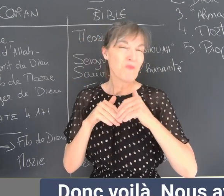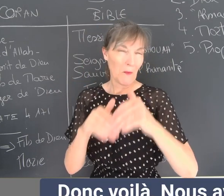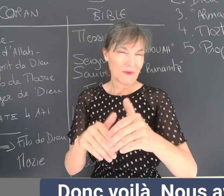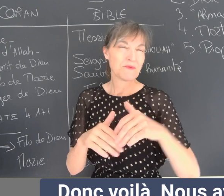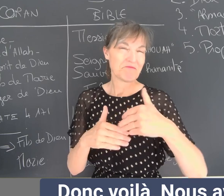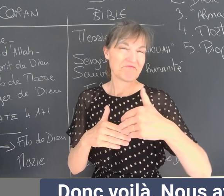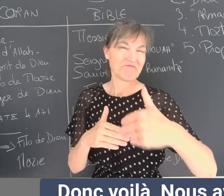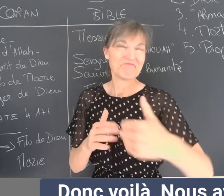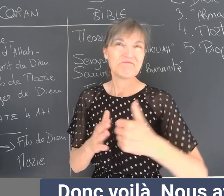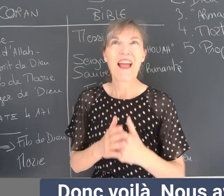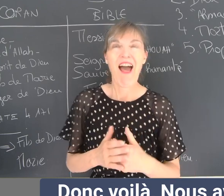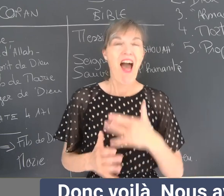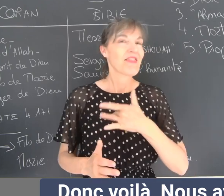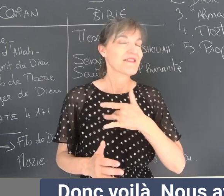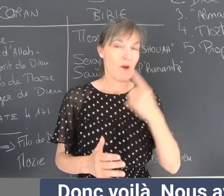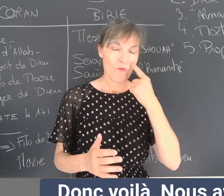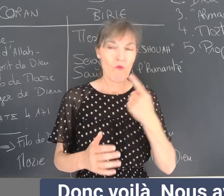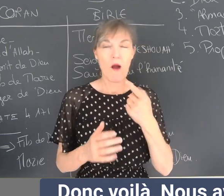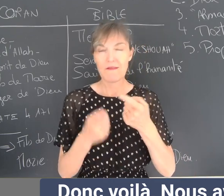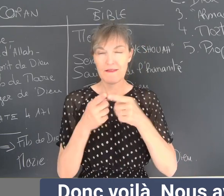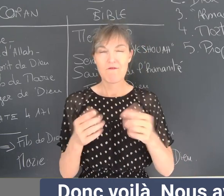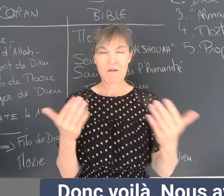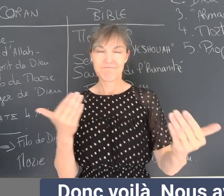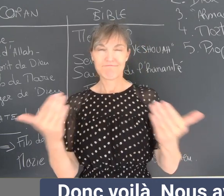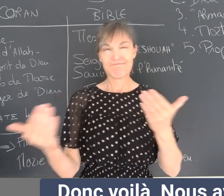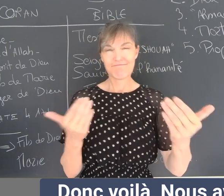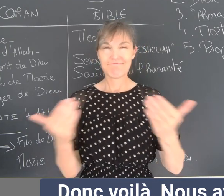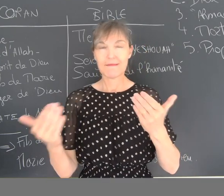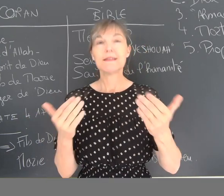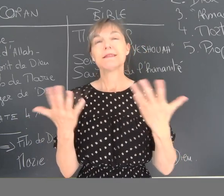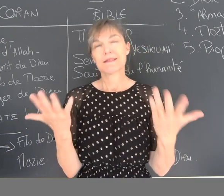Donc voilà, nous avons terminé la première partie de cette étude.